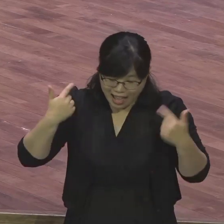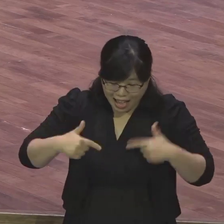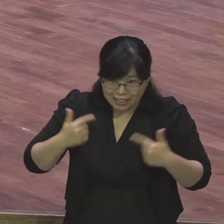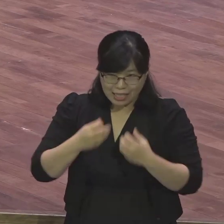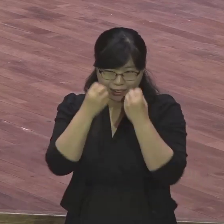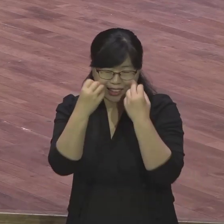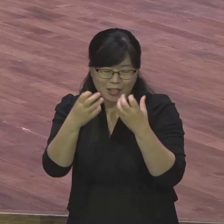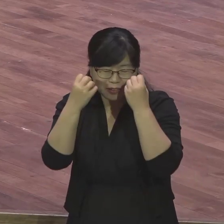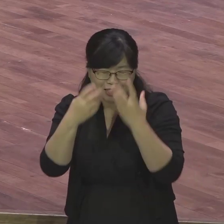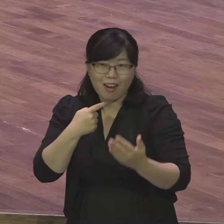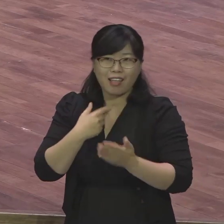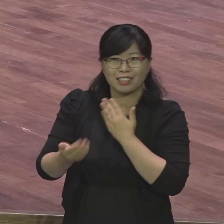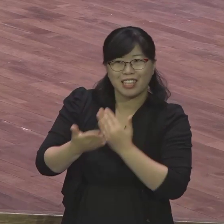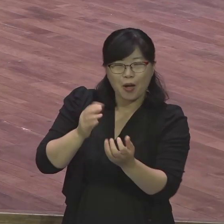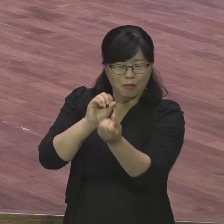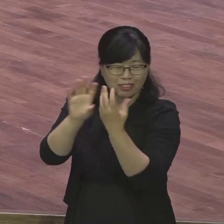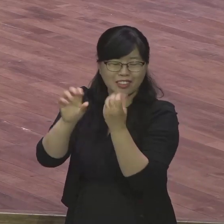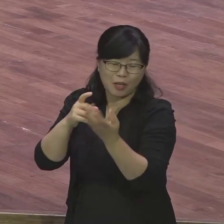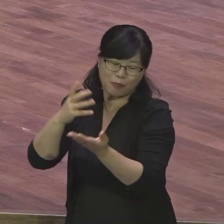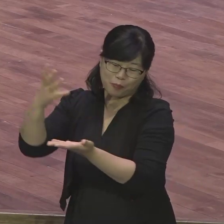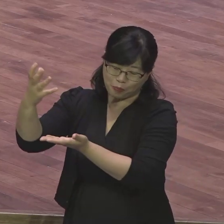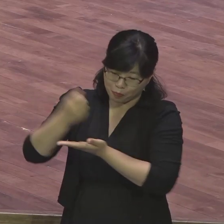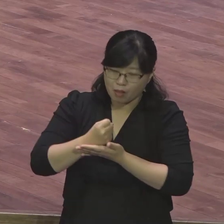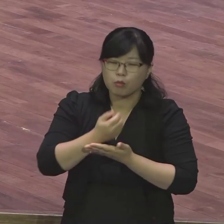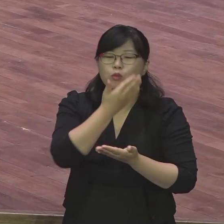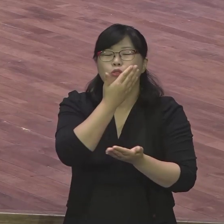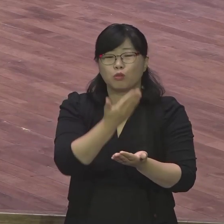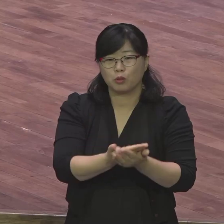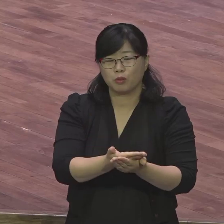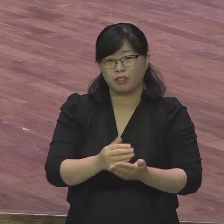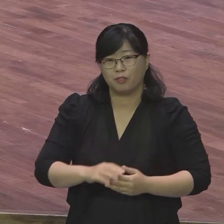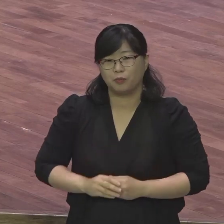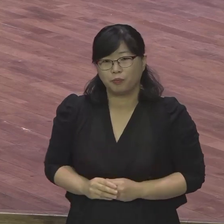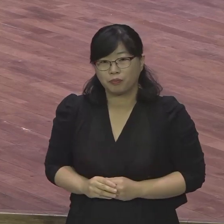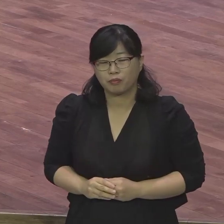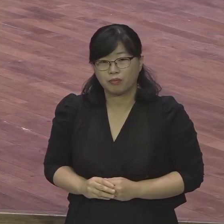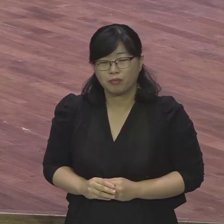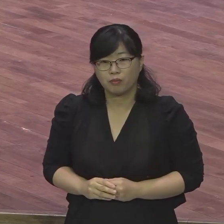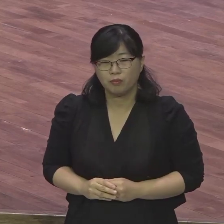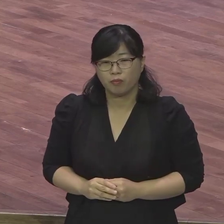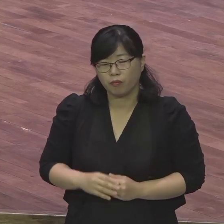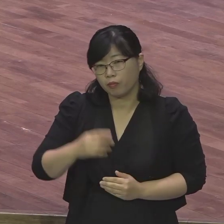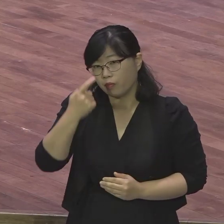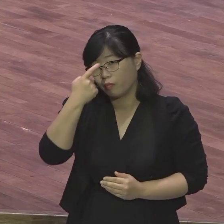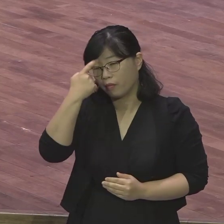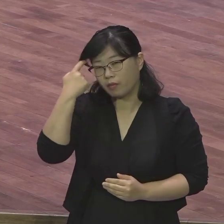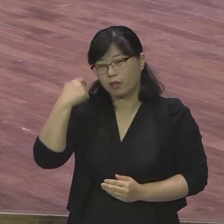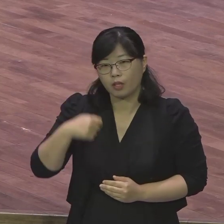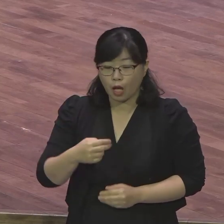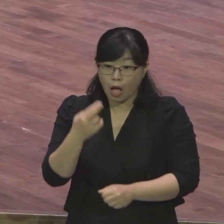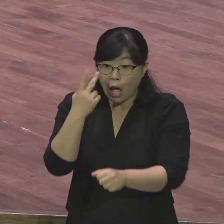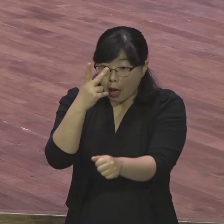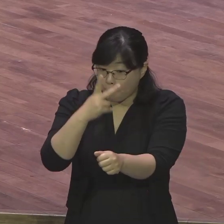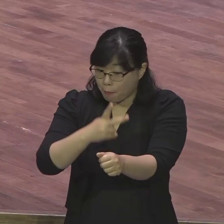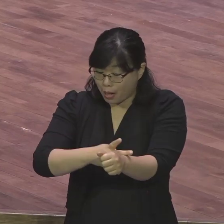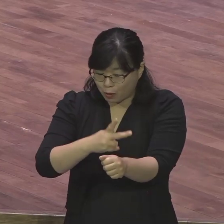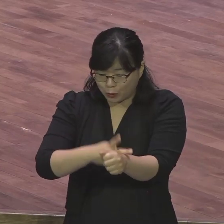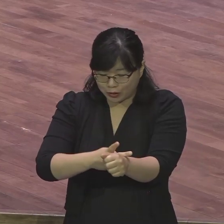변화라고요. 사도 바울은 이렇게 영적 해방 선언 이후에 이어지는 말씀을